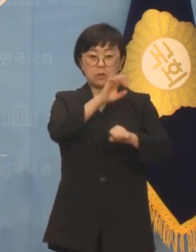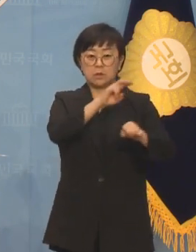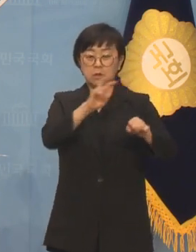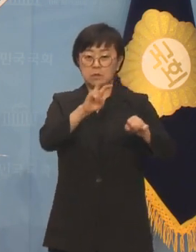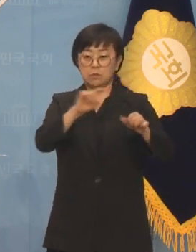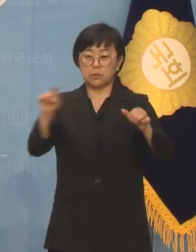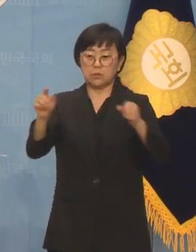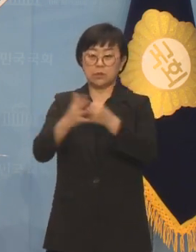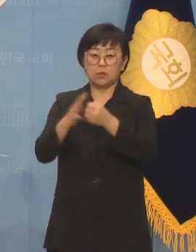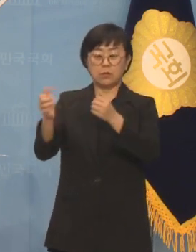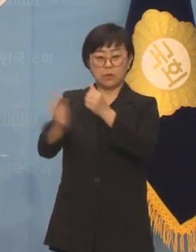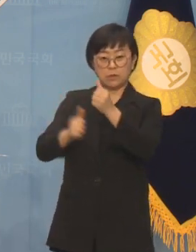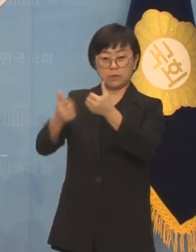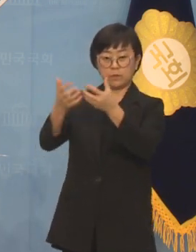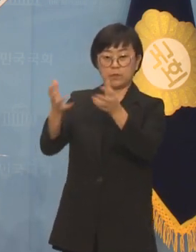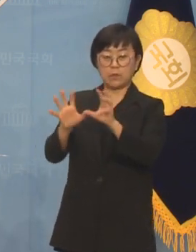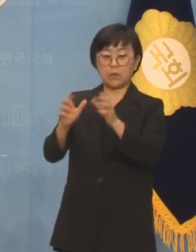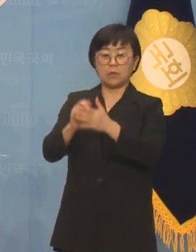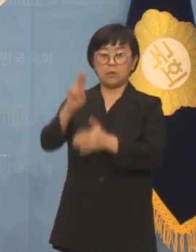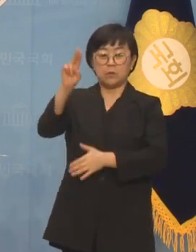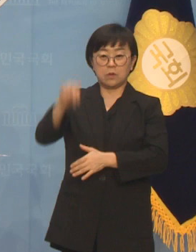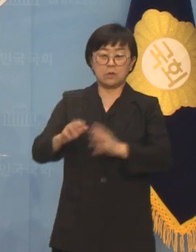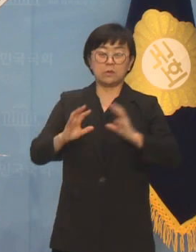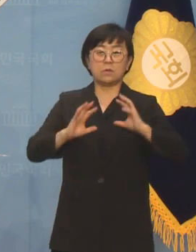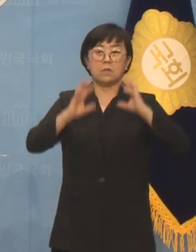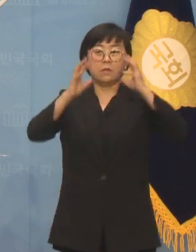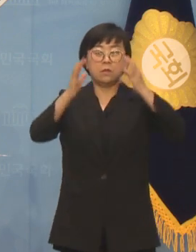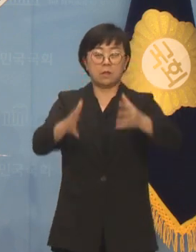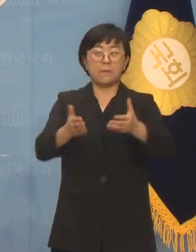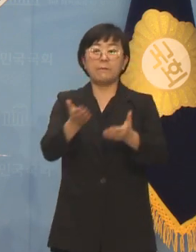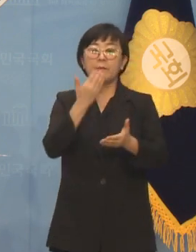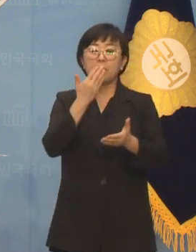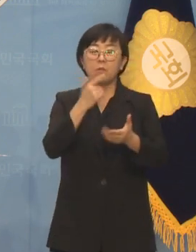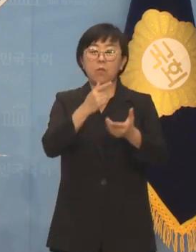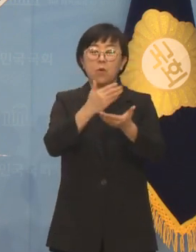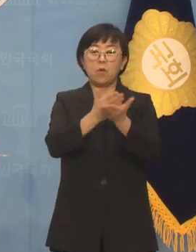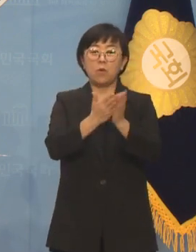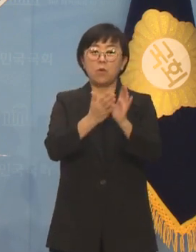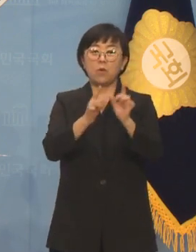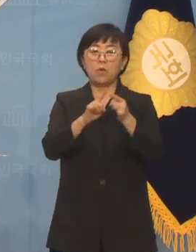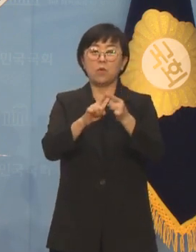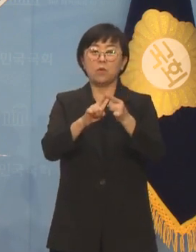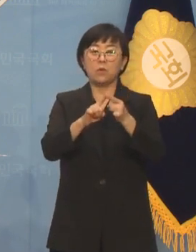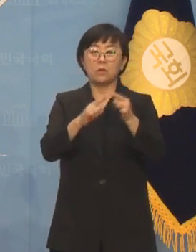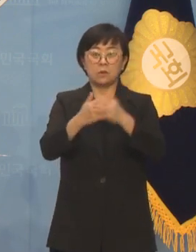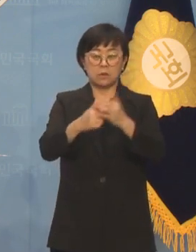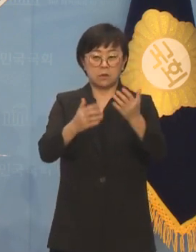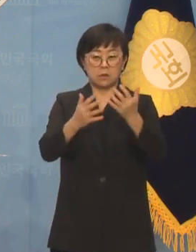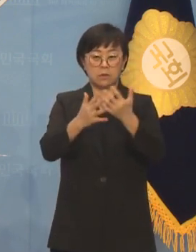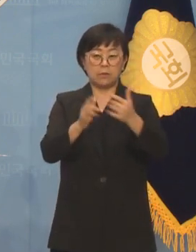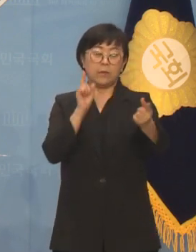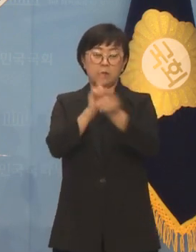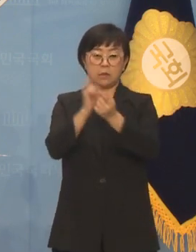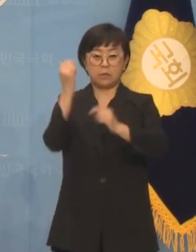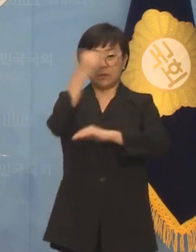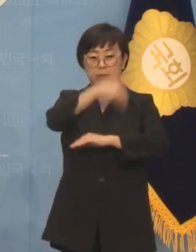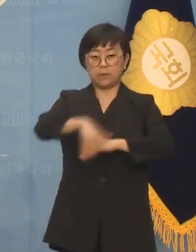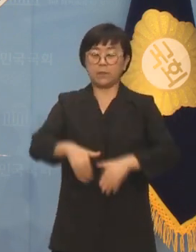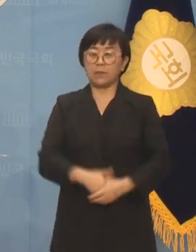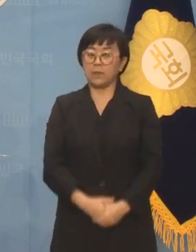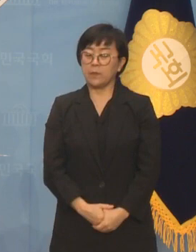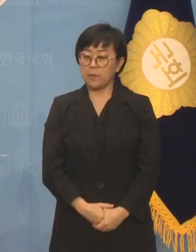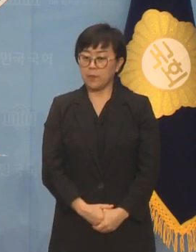위원장실에서 유엔세계식량계획정부공요국장 대행을 면담할 예정입니다.